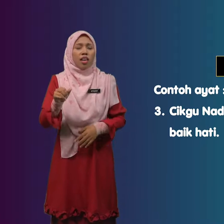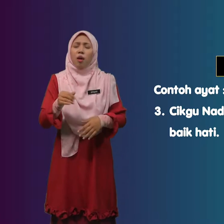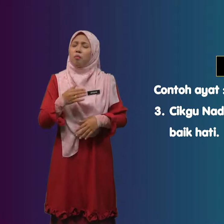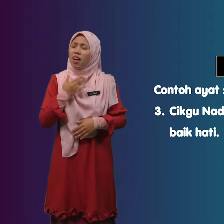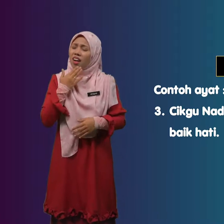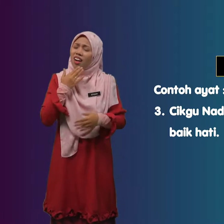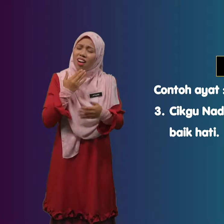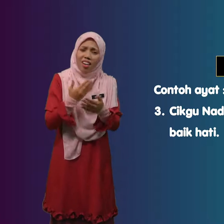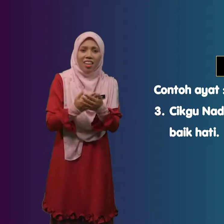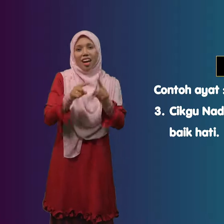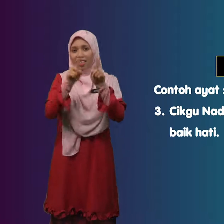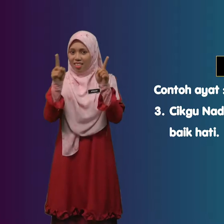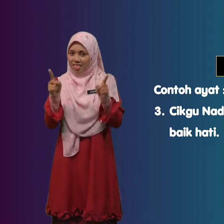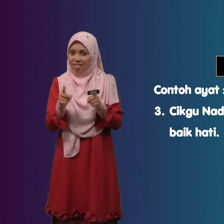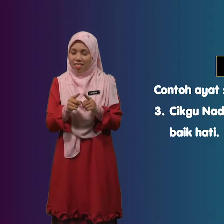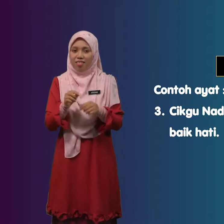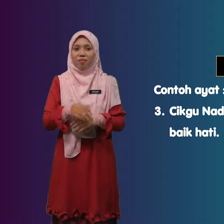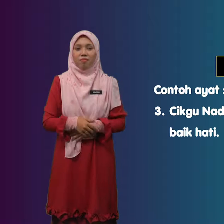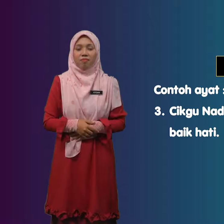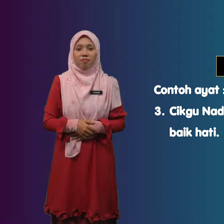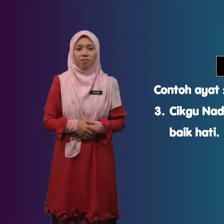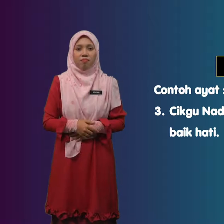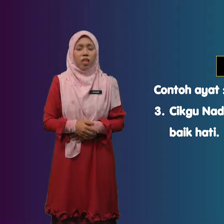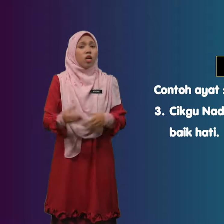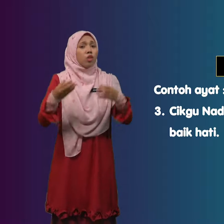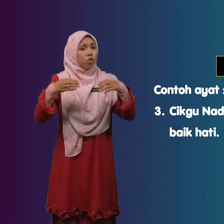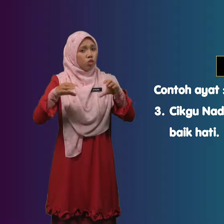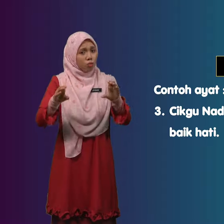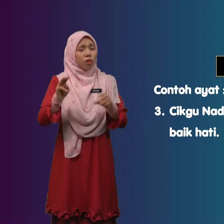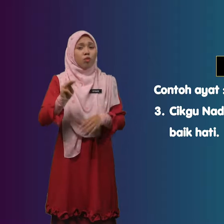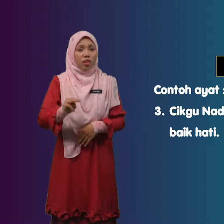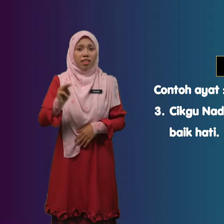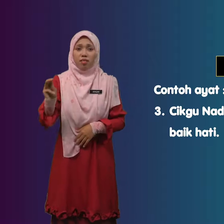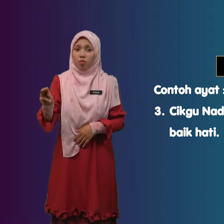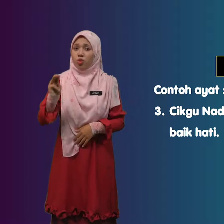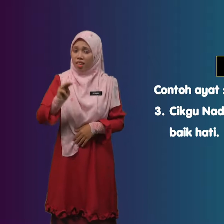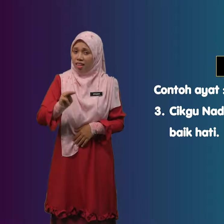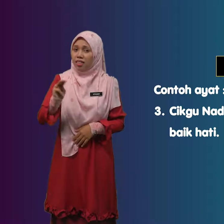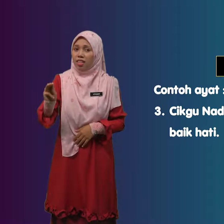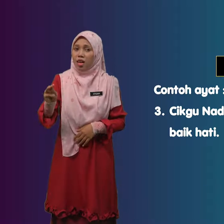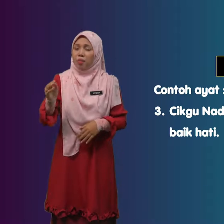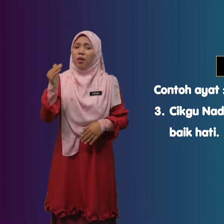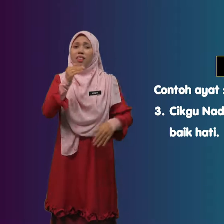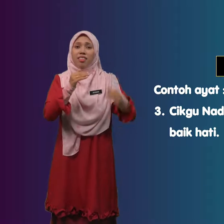Baik Hati Cuba Murid Murid Bina